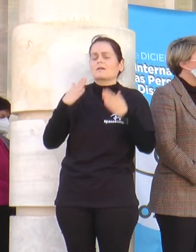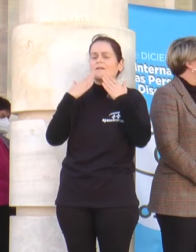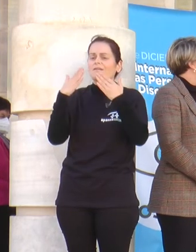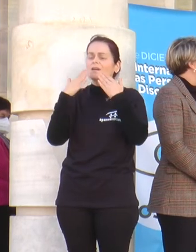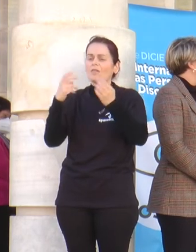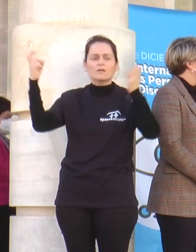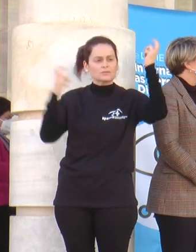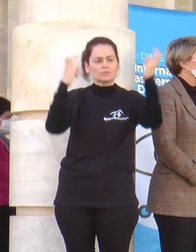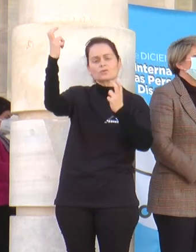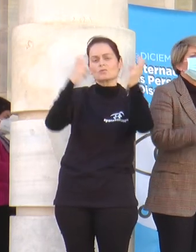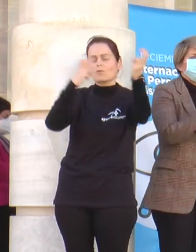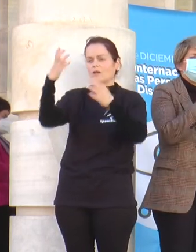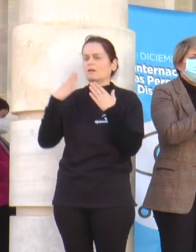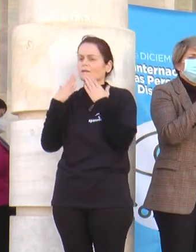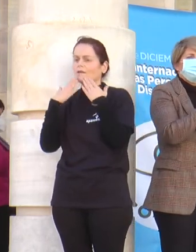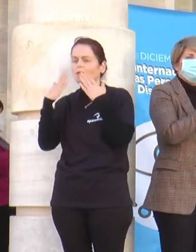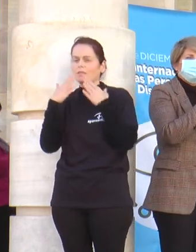gracias por asistir todos. Gracias.